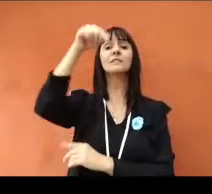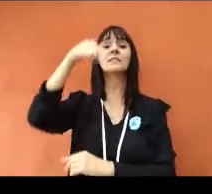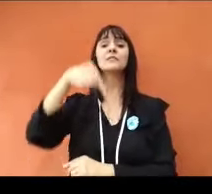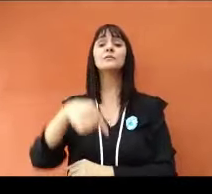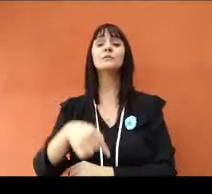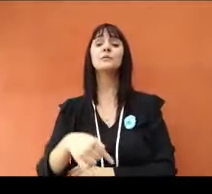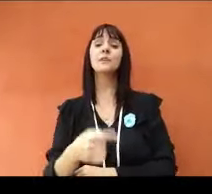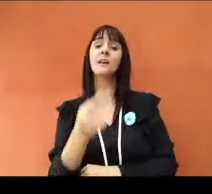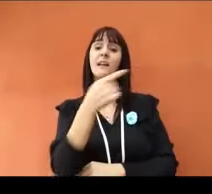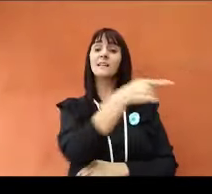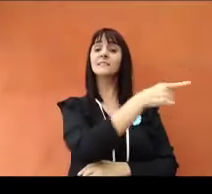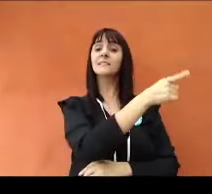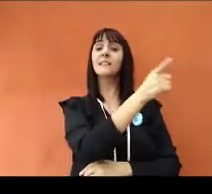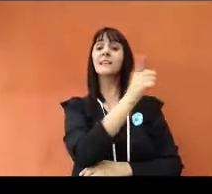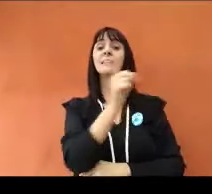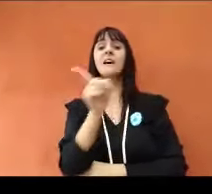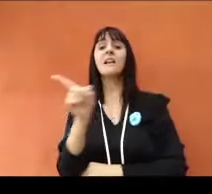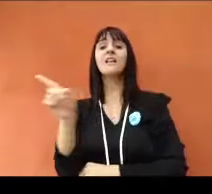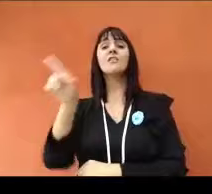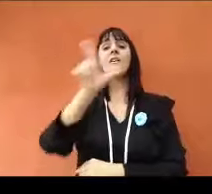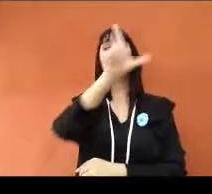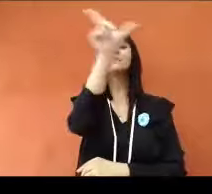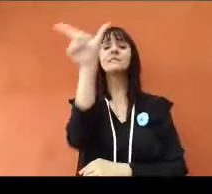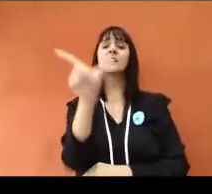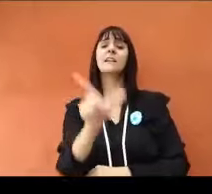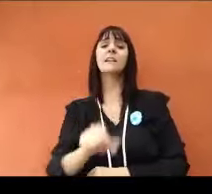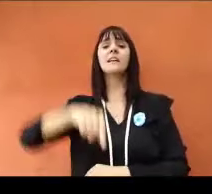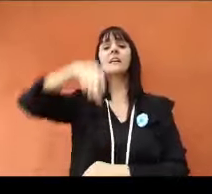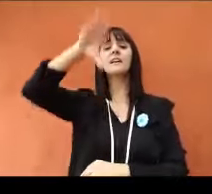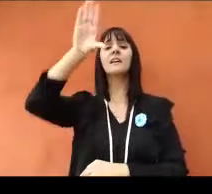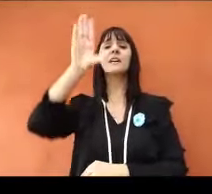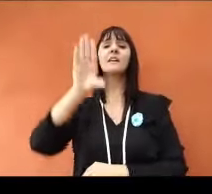Desde el norte hasta el sur, al este y al oeste